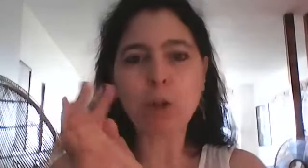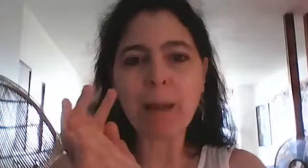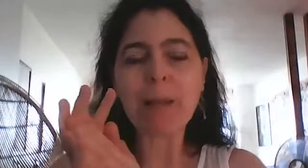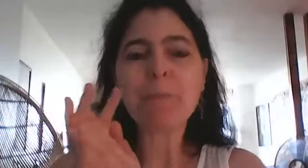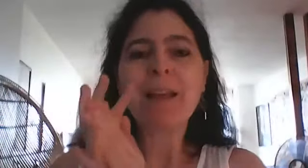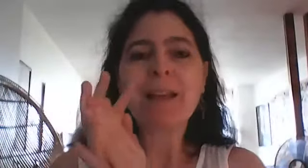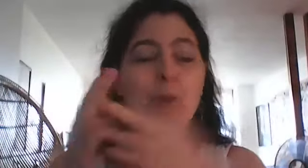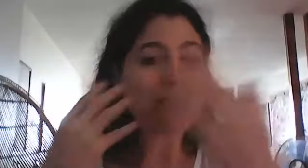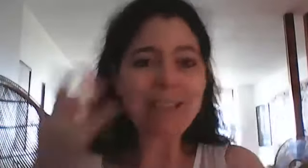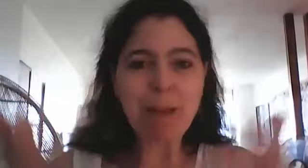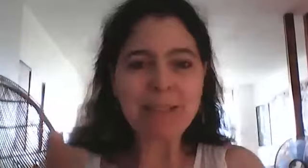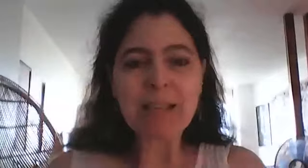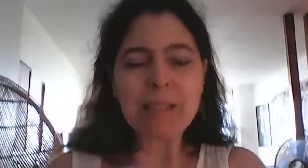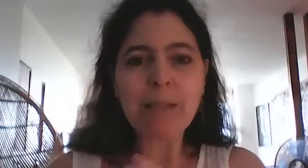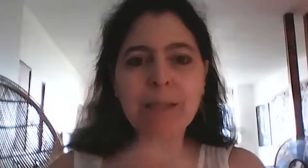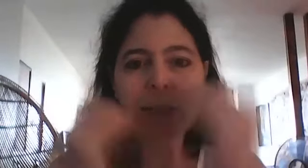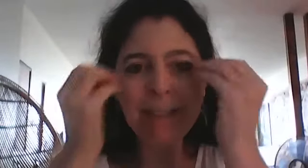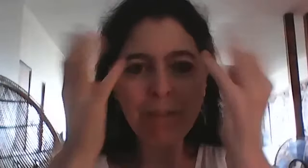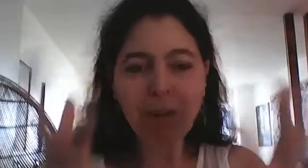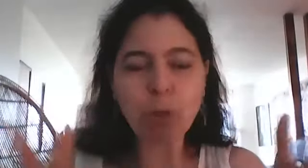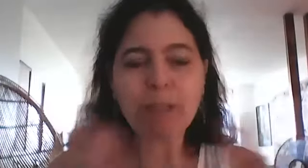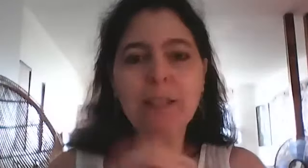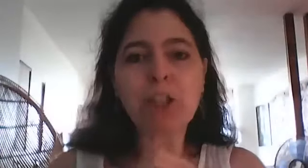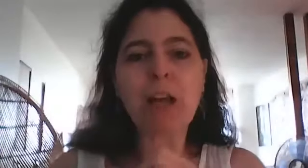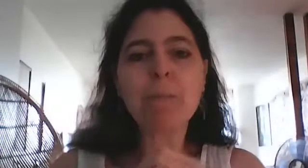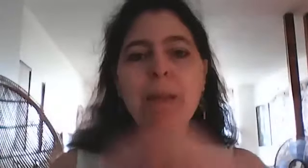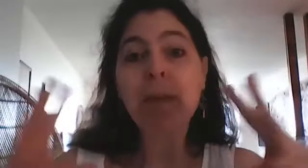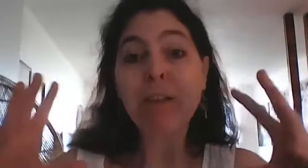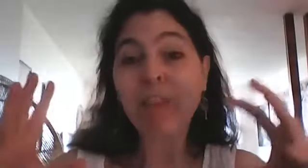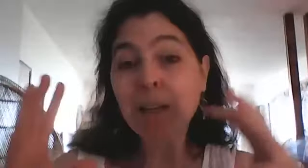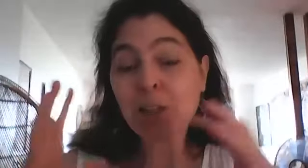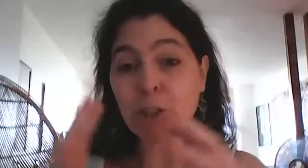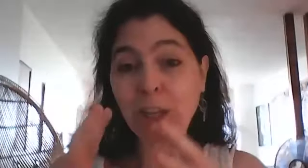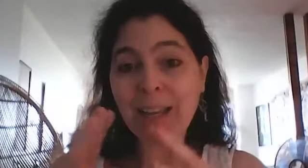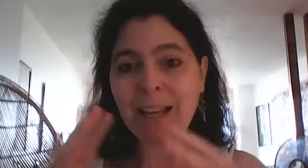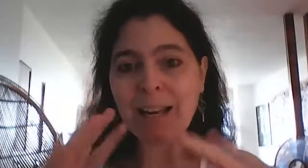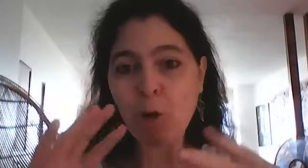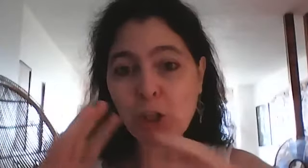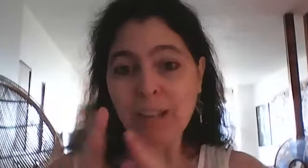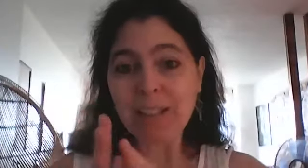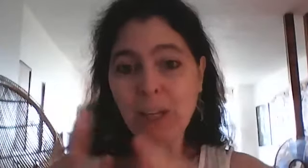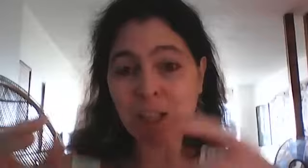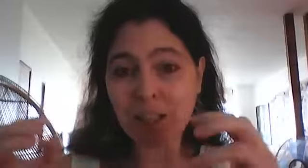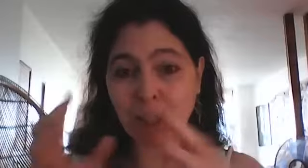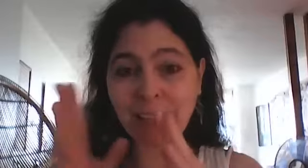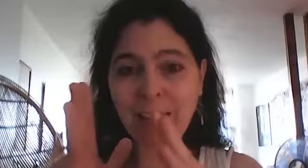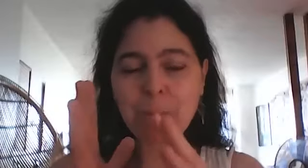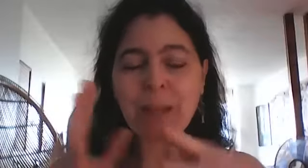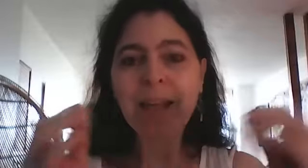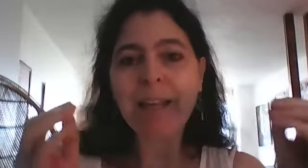'autre bon ça dépend des sensibilités des facultés des gens mais il ya vraiment quelque chose de réel un champ d'énergie qui se crée et